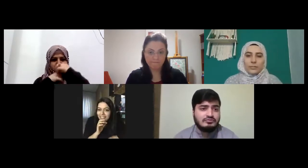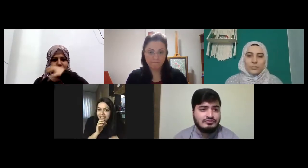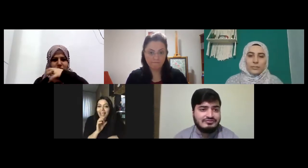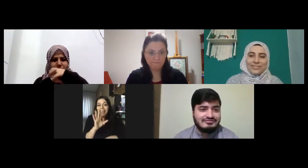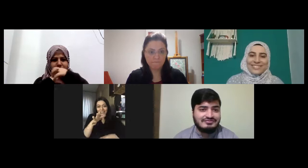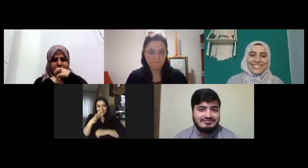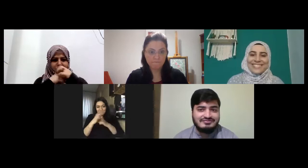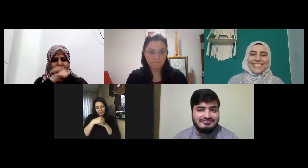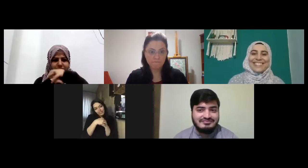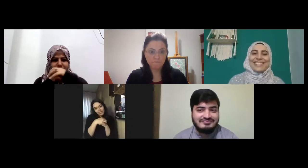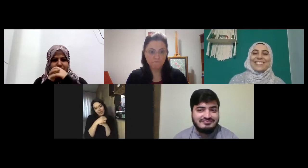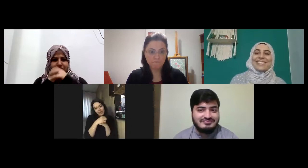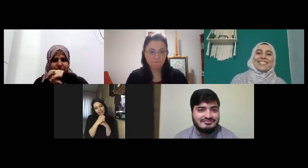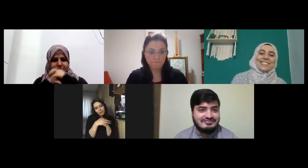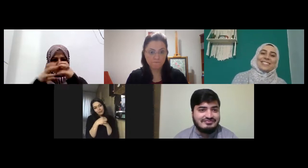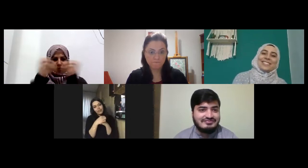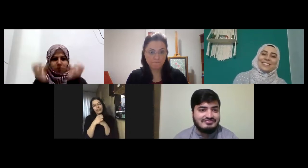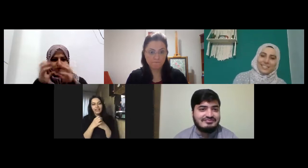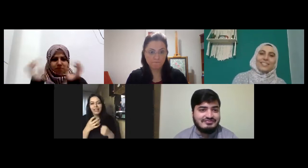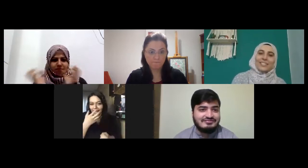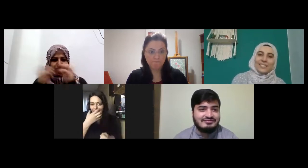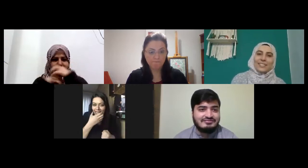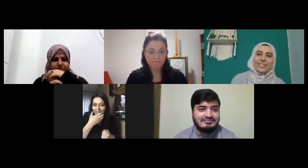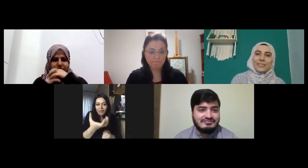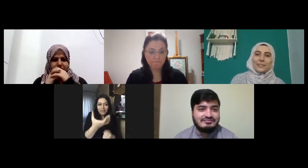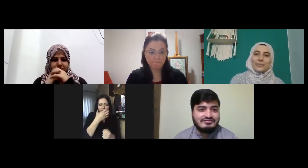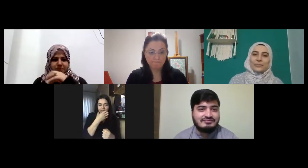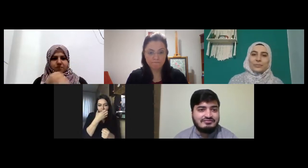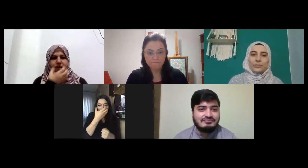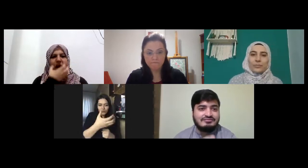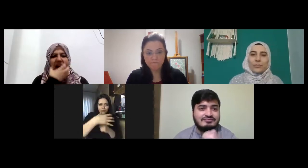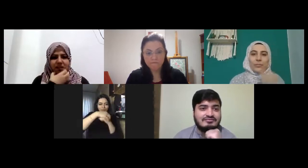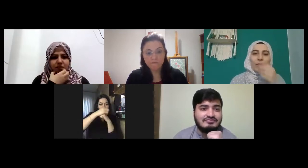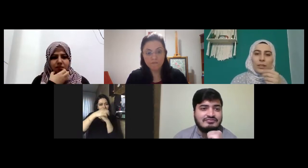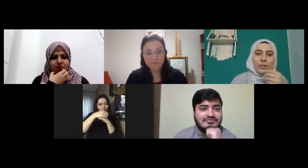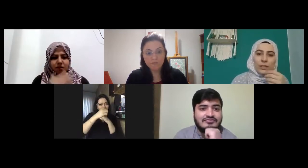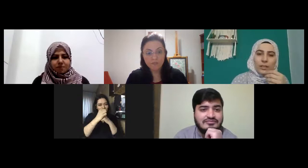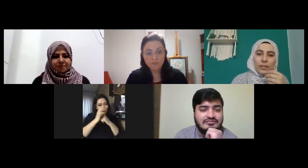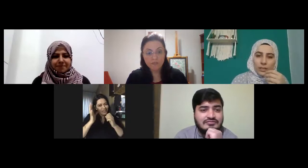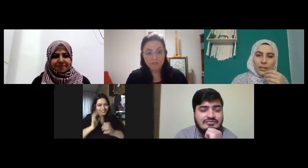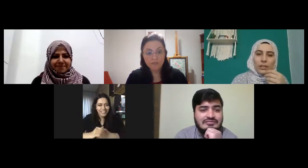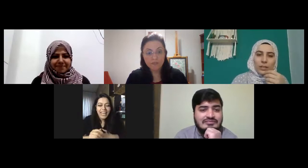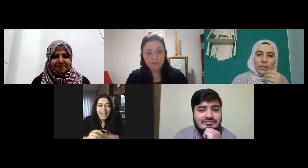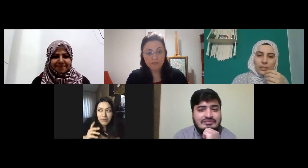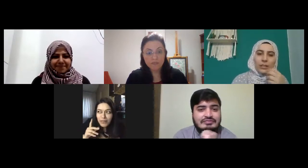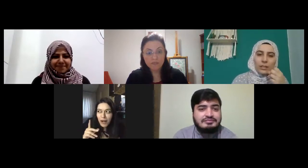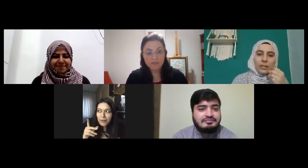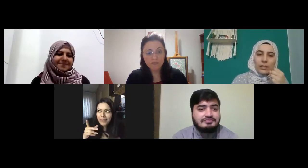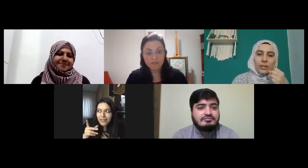evet bir işareti portakal elma mesela bu portakal bu farklı elma bir amasya da